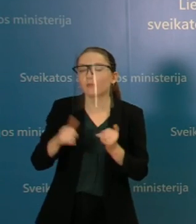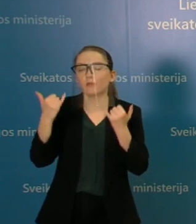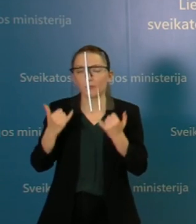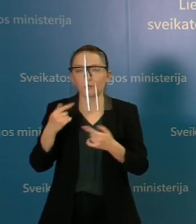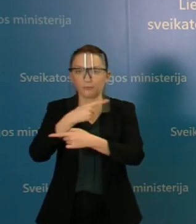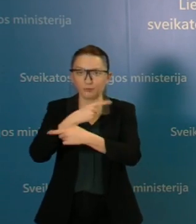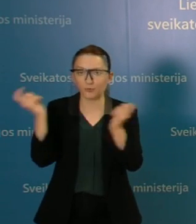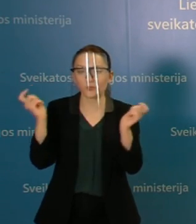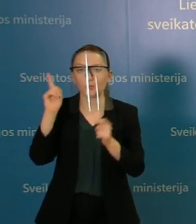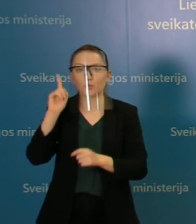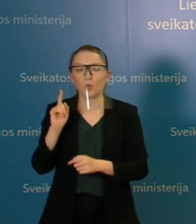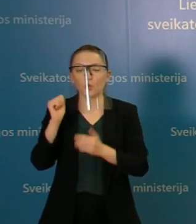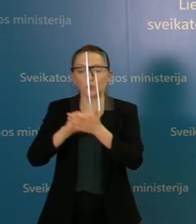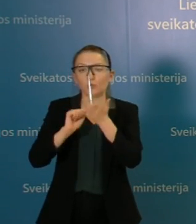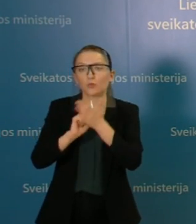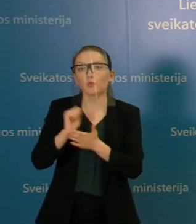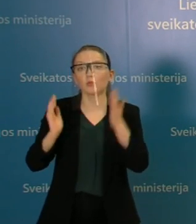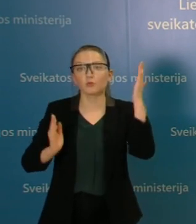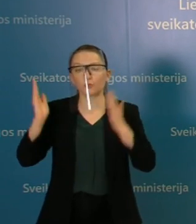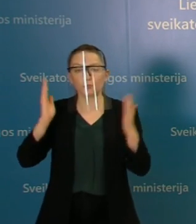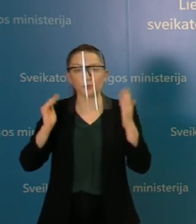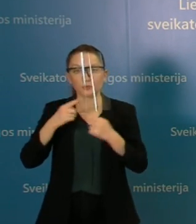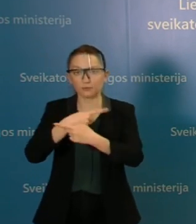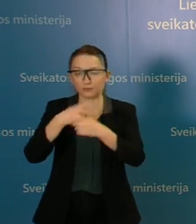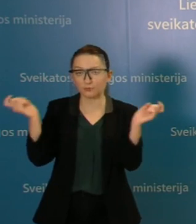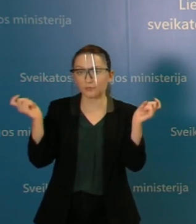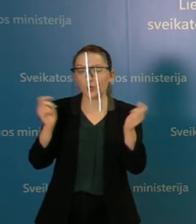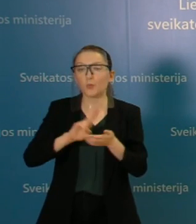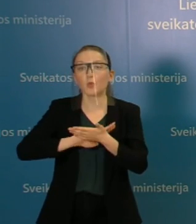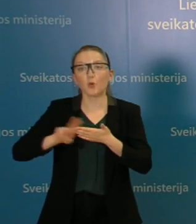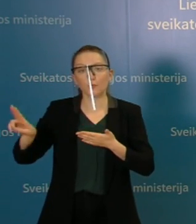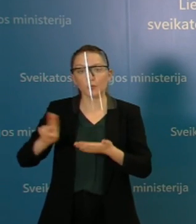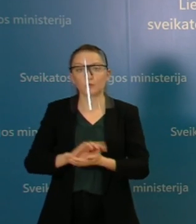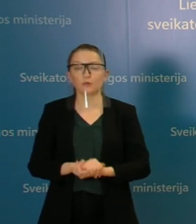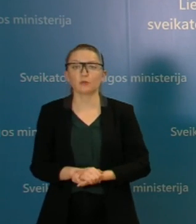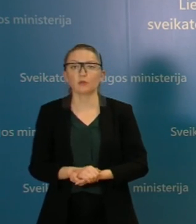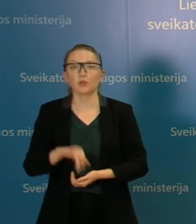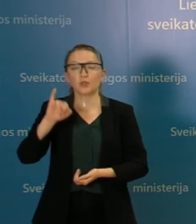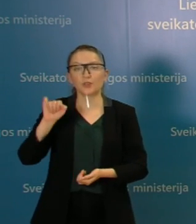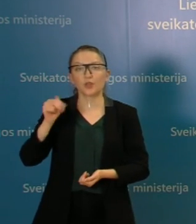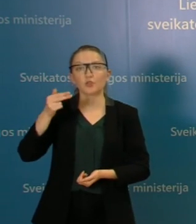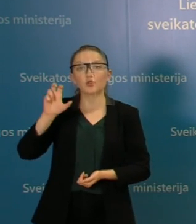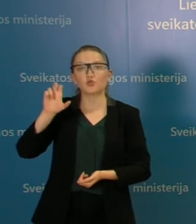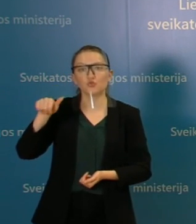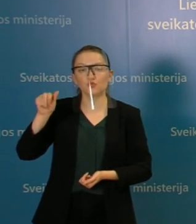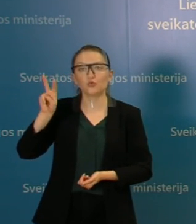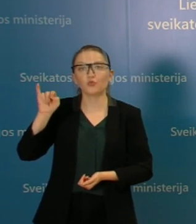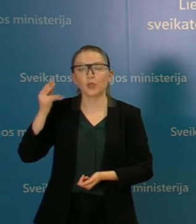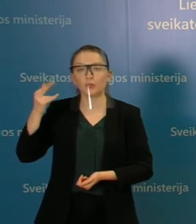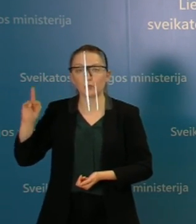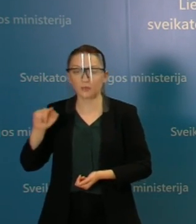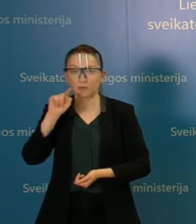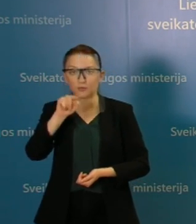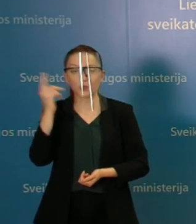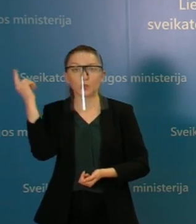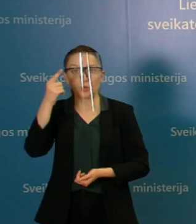turime šitoje spaudos konferencijoje profesorė Jančiarenė, kurie, kaip Lina ir minėjo,